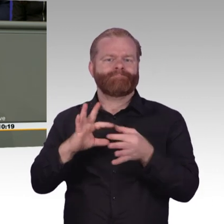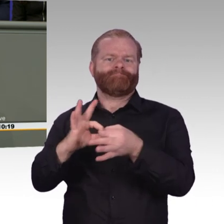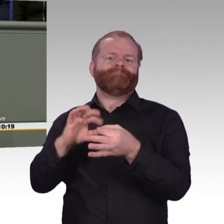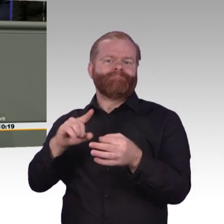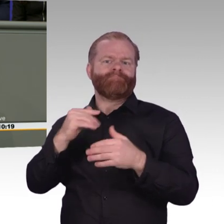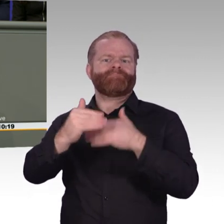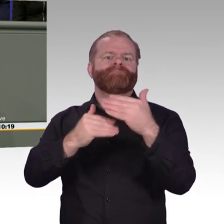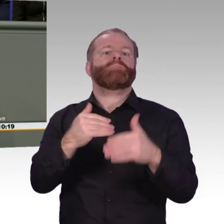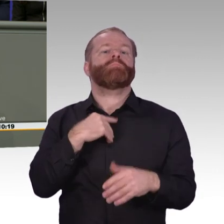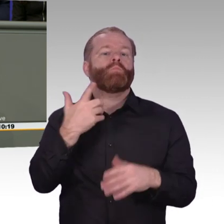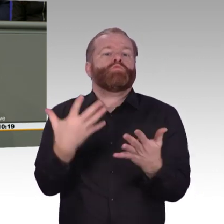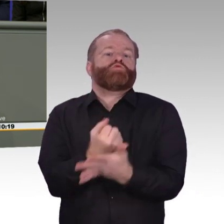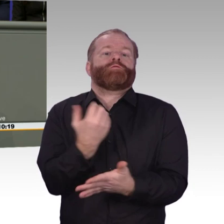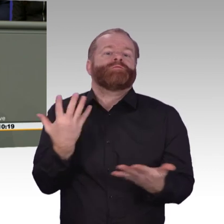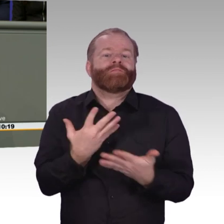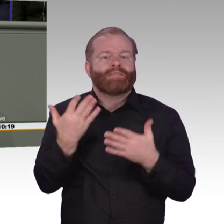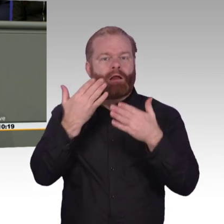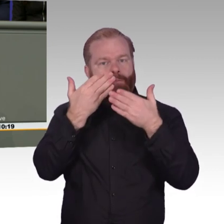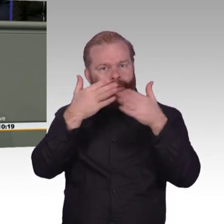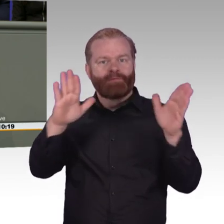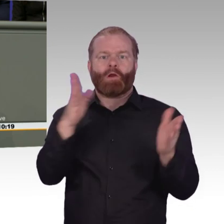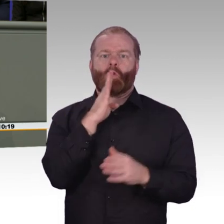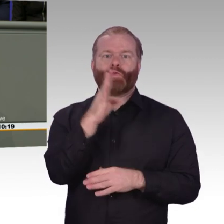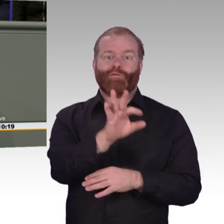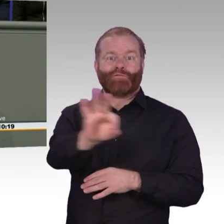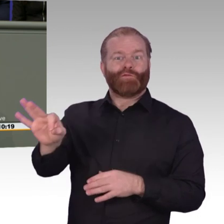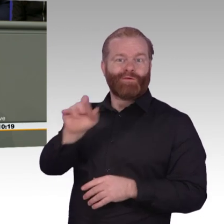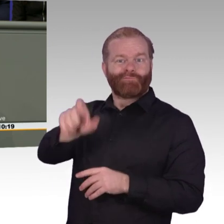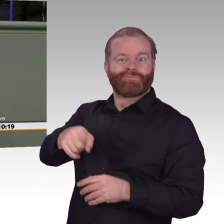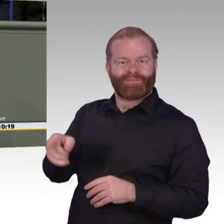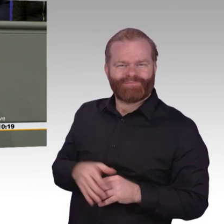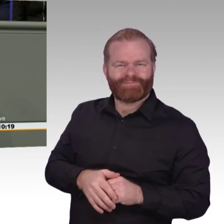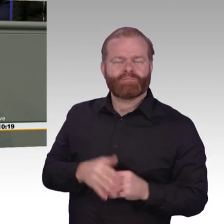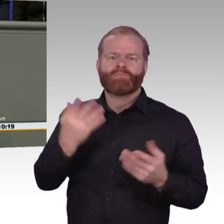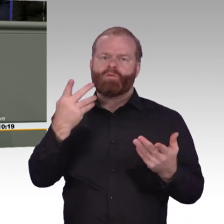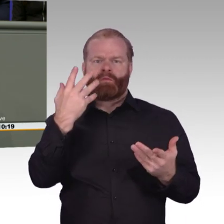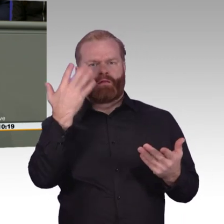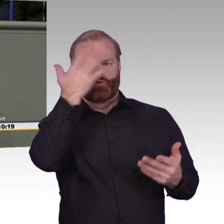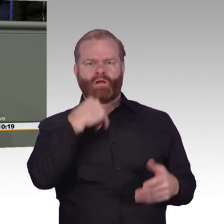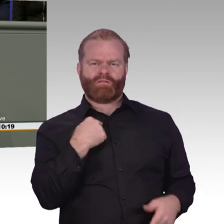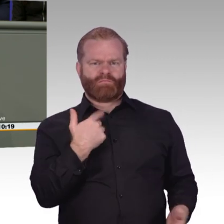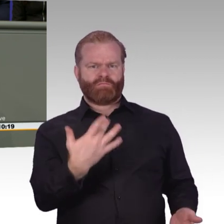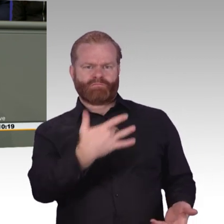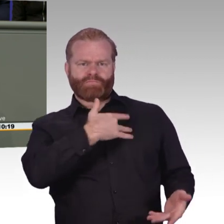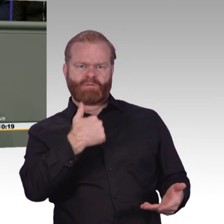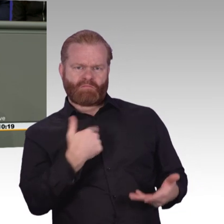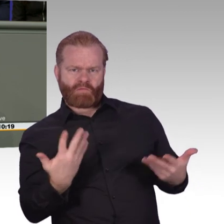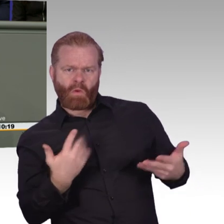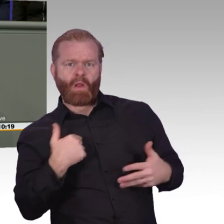der Digitalisierung nutzen können. Sie sollen den digitalen Wandel selbstbestimmt mitgestalten und den Umgang mit den Risiken